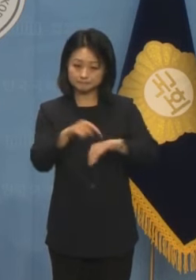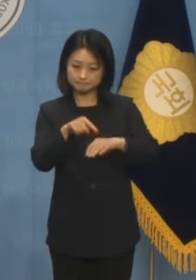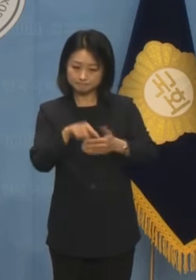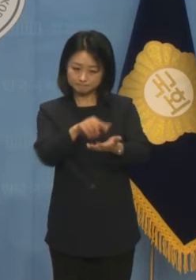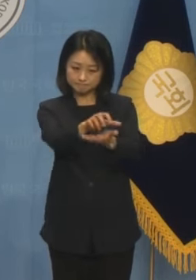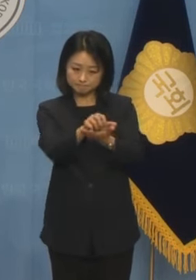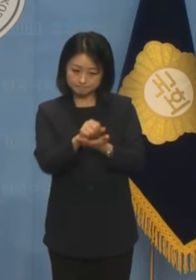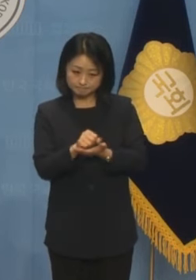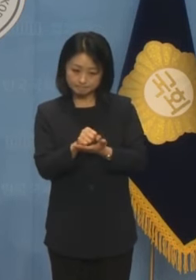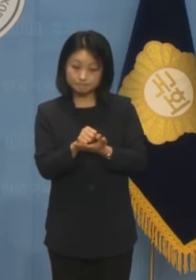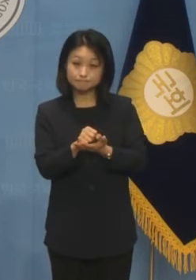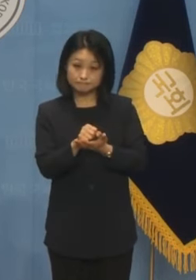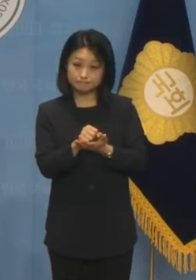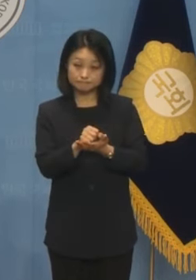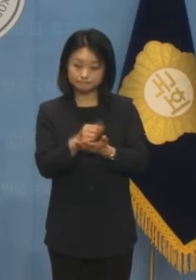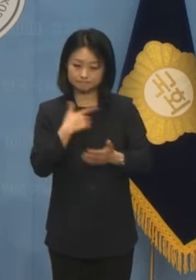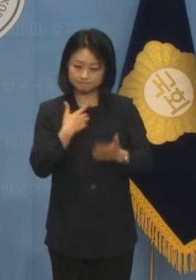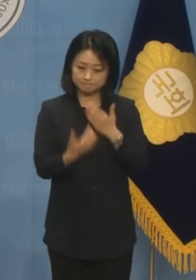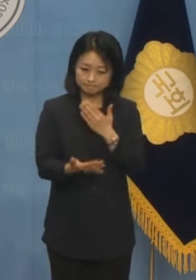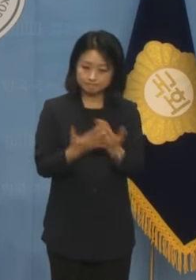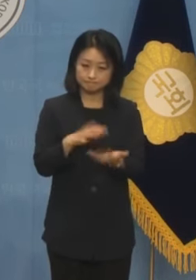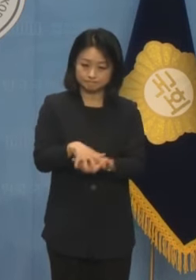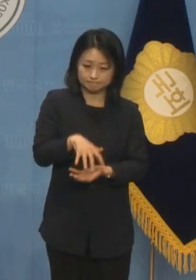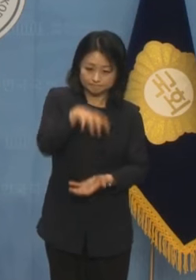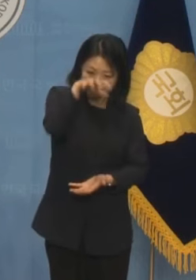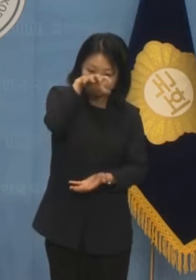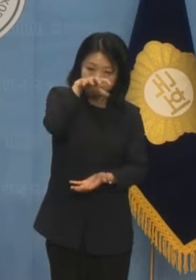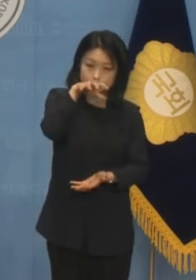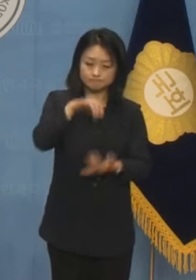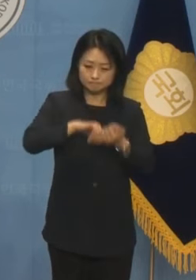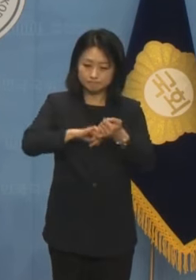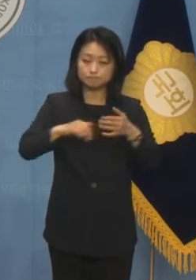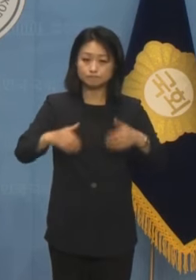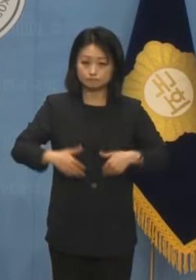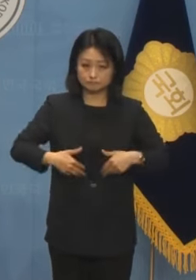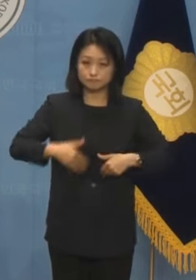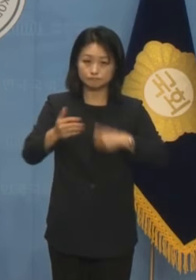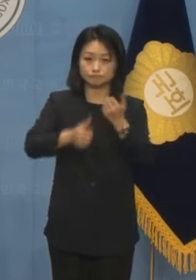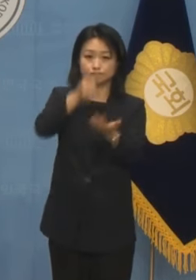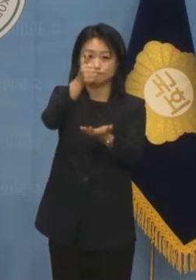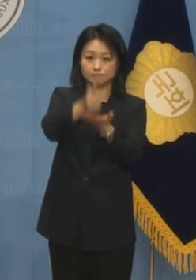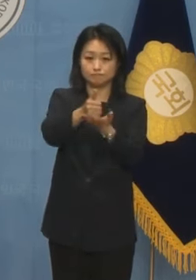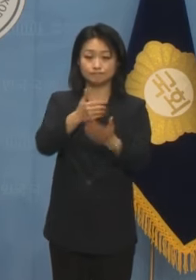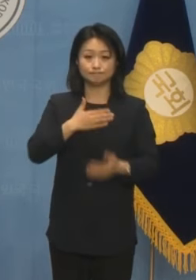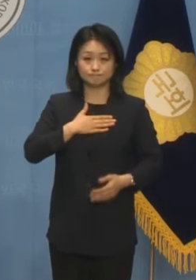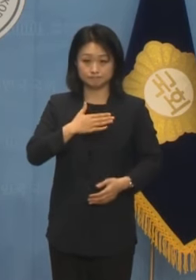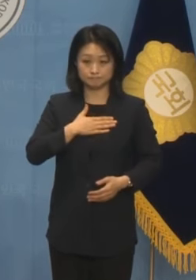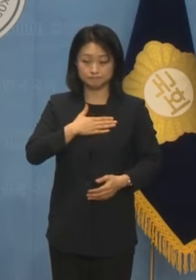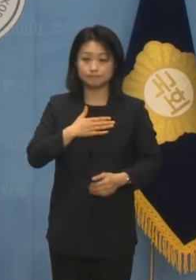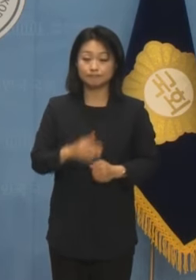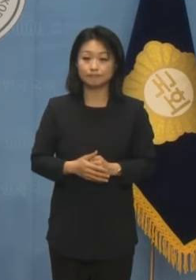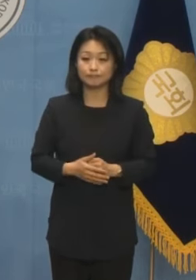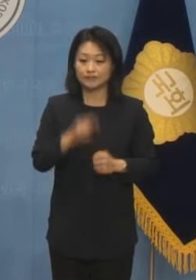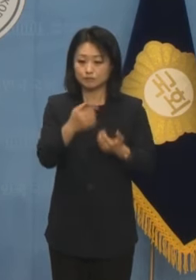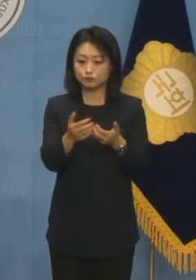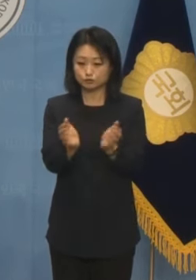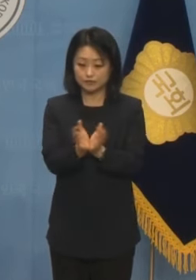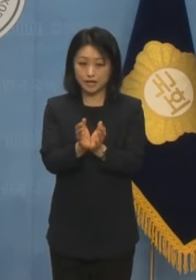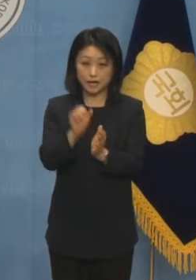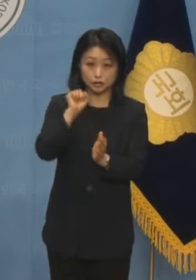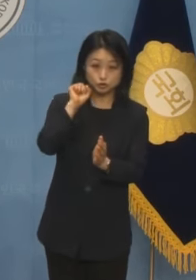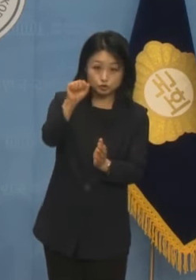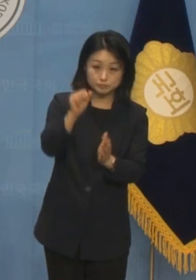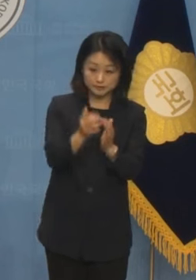만들어 나갈 수 있는 경험과 역량이 그래서 필요합니다. 저는 민주당 국회의장 후보로 나온 분들 중에